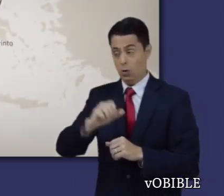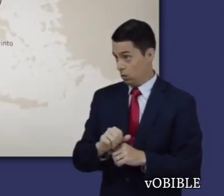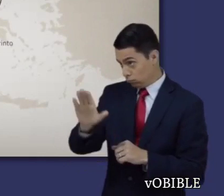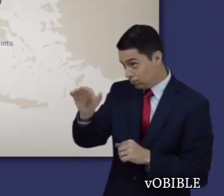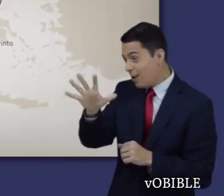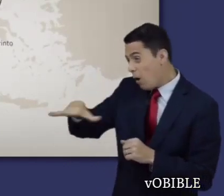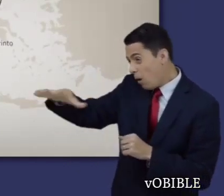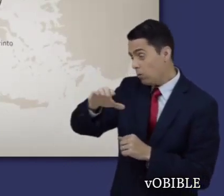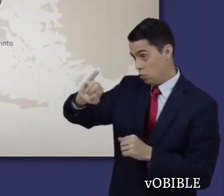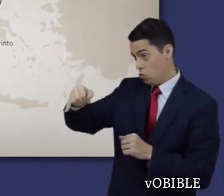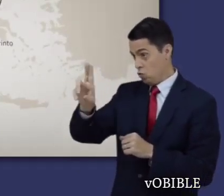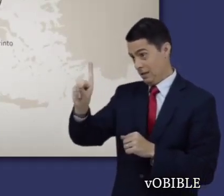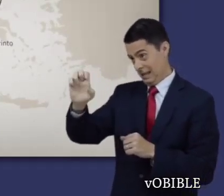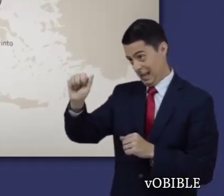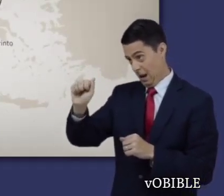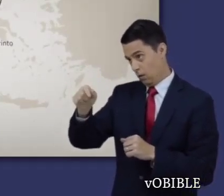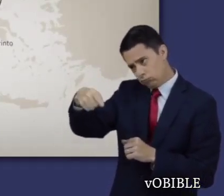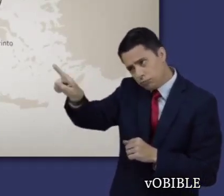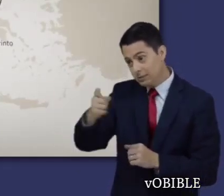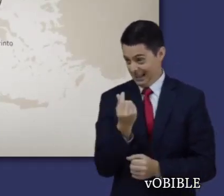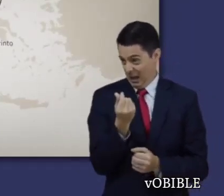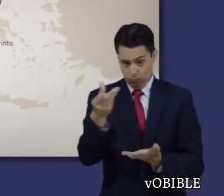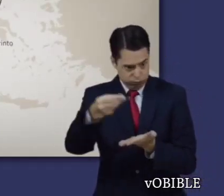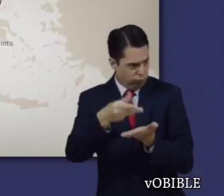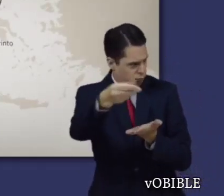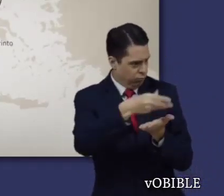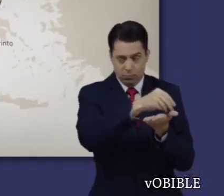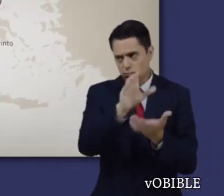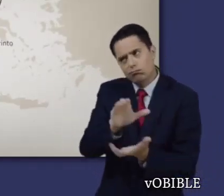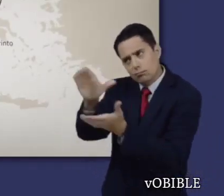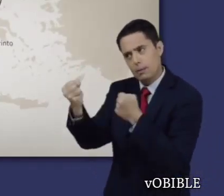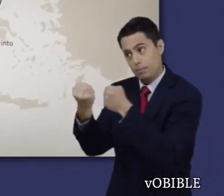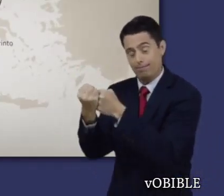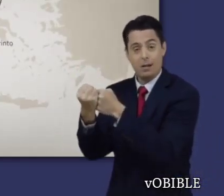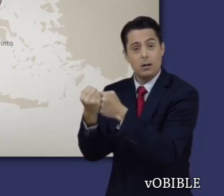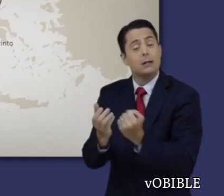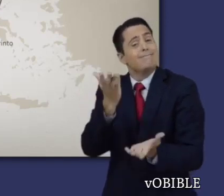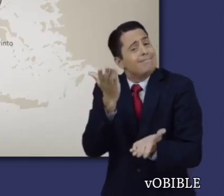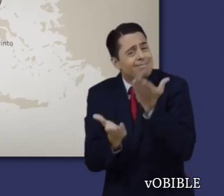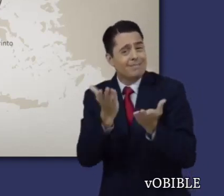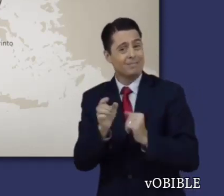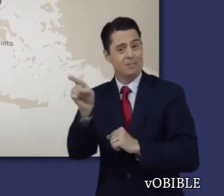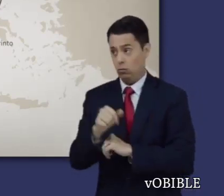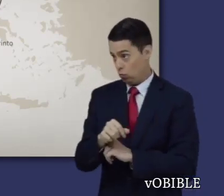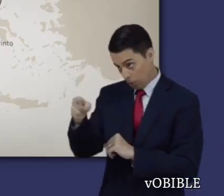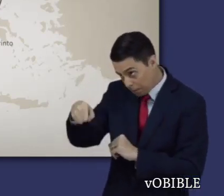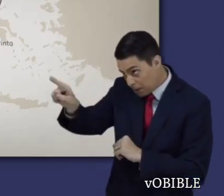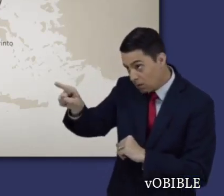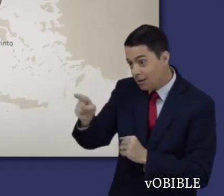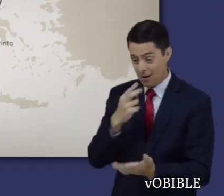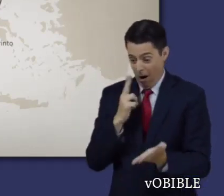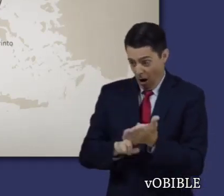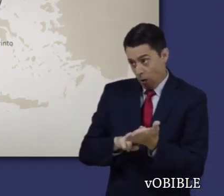Tito fue enviado a Corinto para ayudar en la colecta para los hermanos de Judea y quizá también para ver la reacción de los corintios